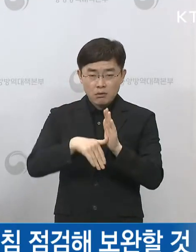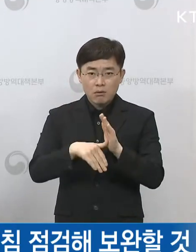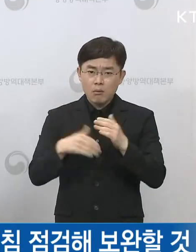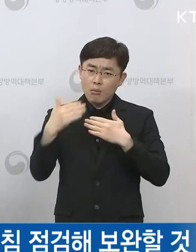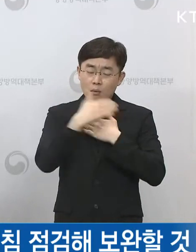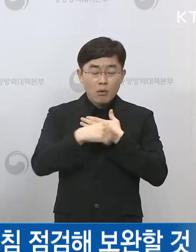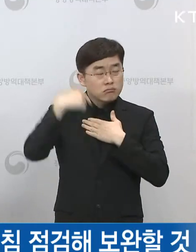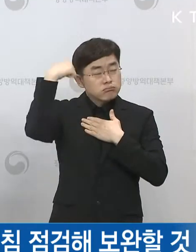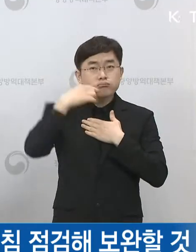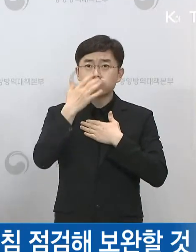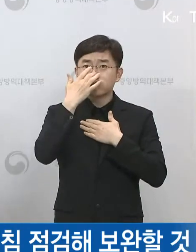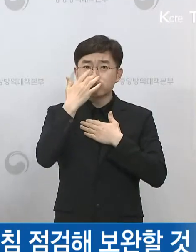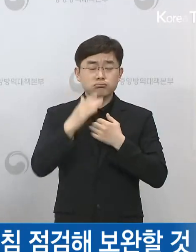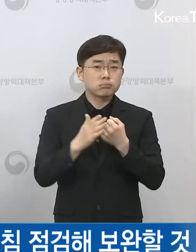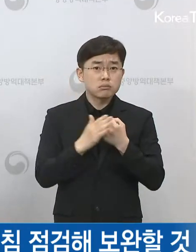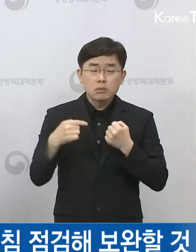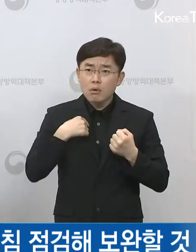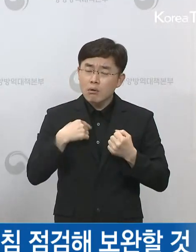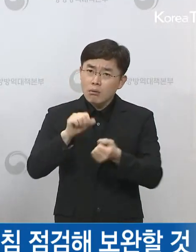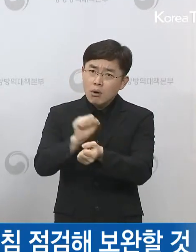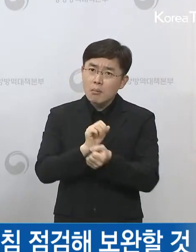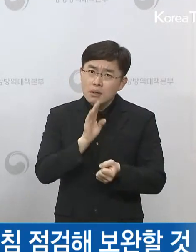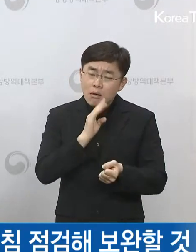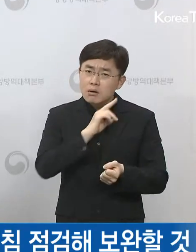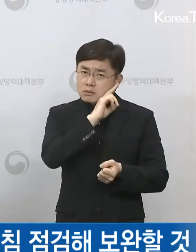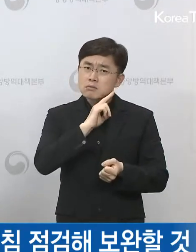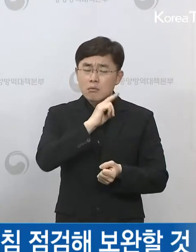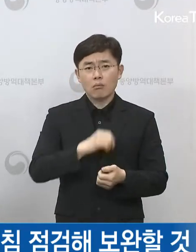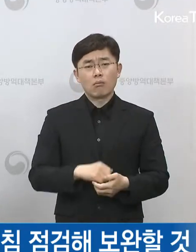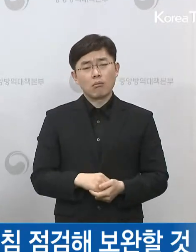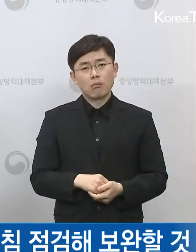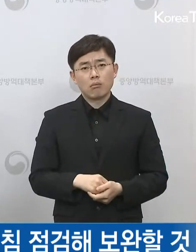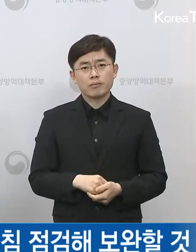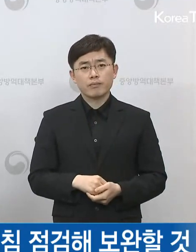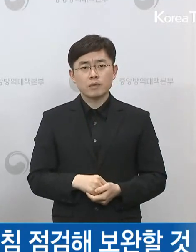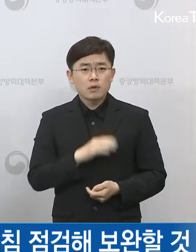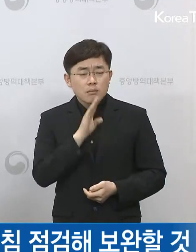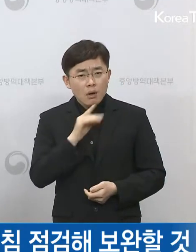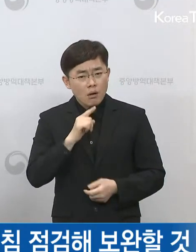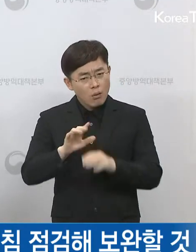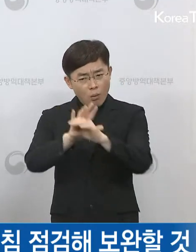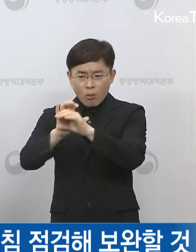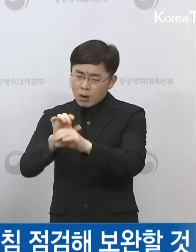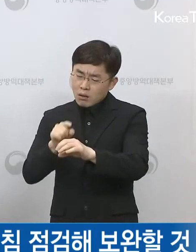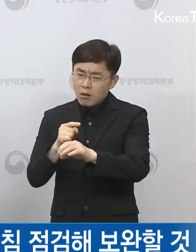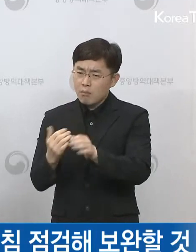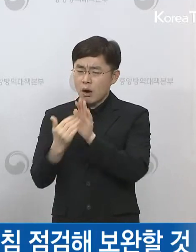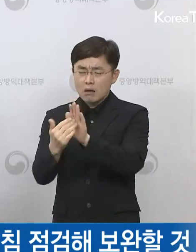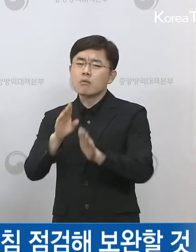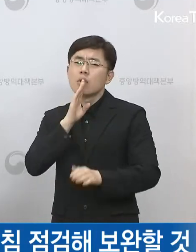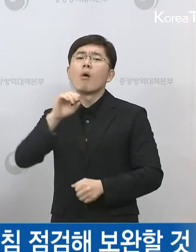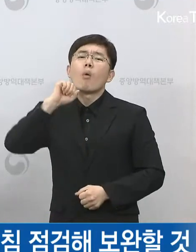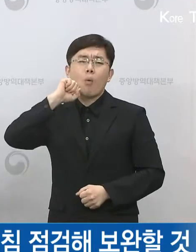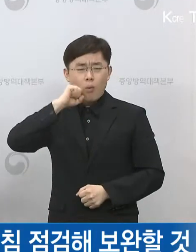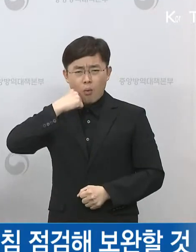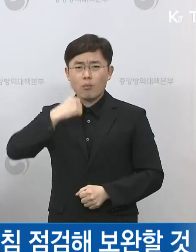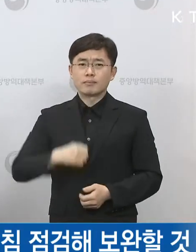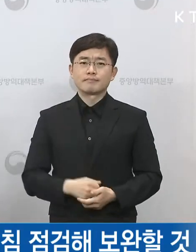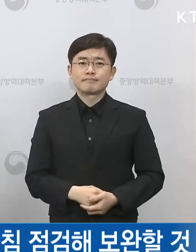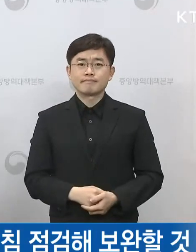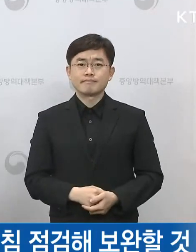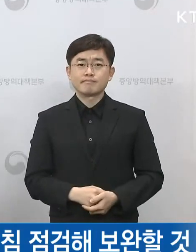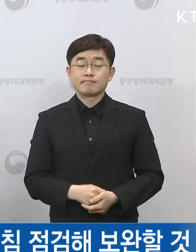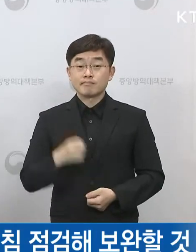있습니다. 그런 면에서 관리가 굉장히 어렵다라는 말씀을 다시 한번 드리고요.